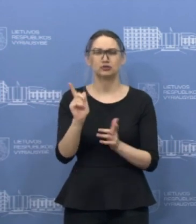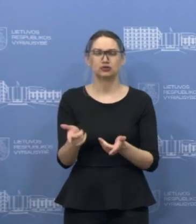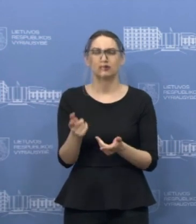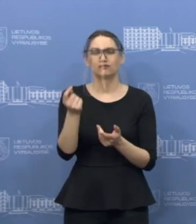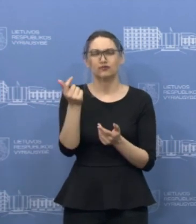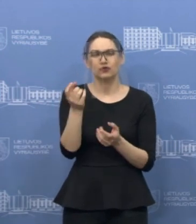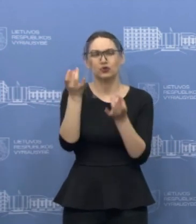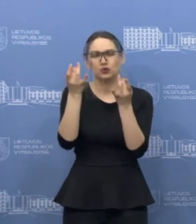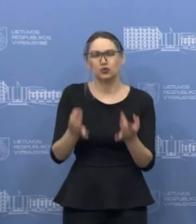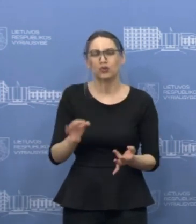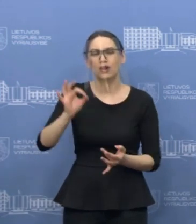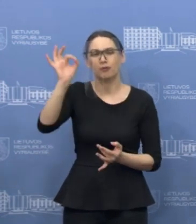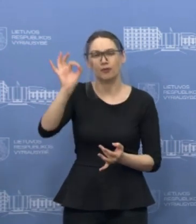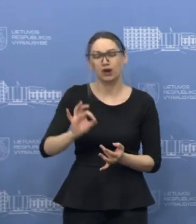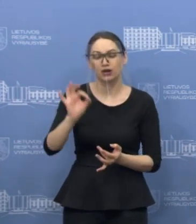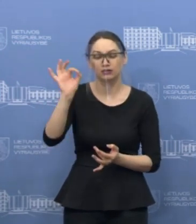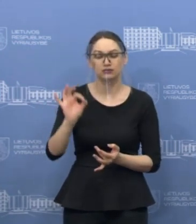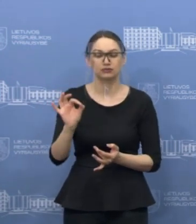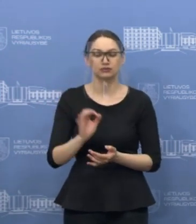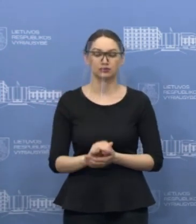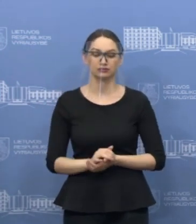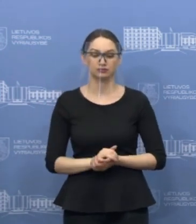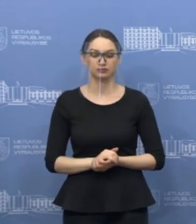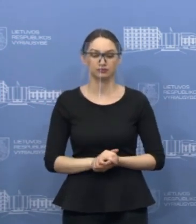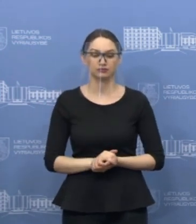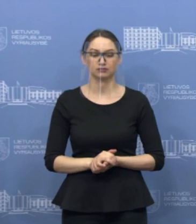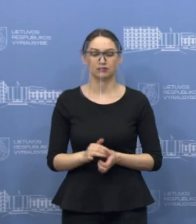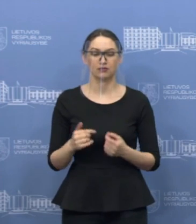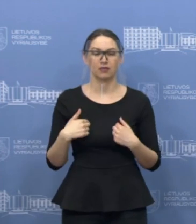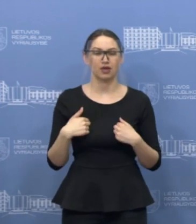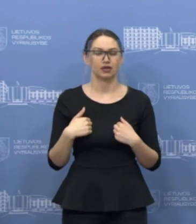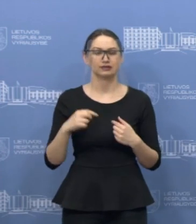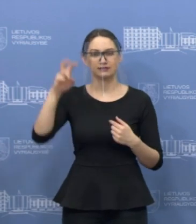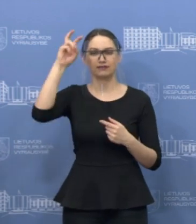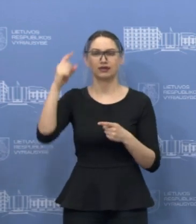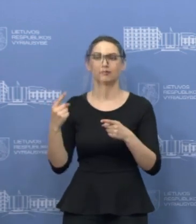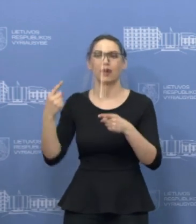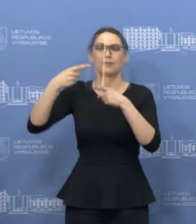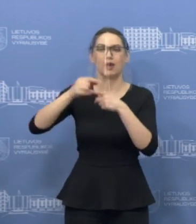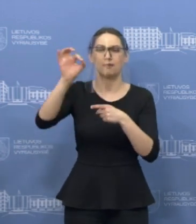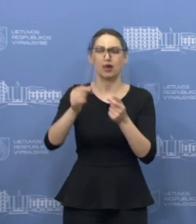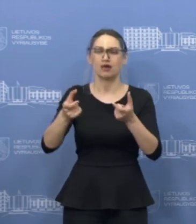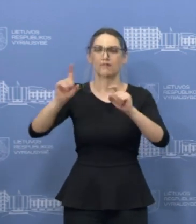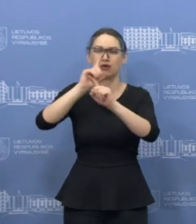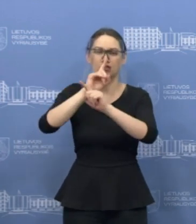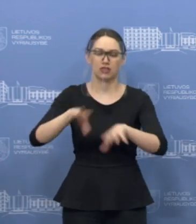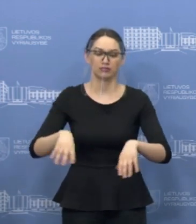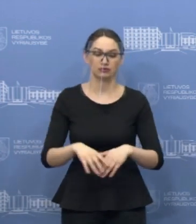praktiškai simbolinės palūkanas tokioms paskoloms. Tai mes nei kiek nepridėdami tokias palūkanas ir taikysim.